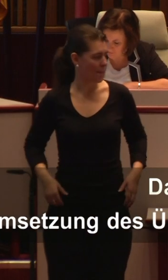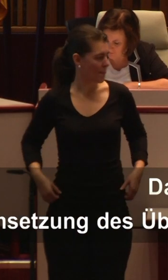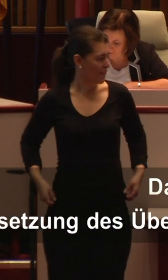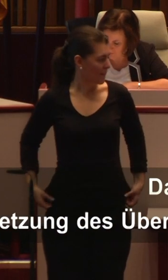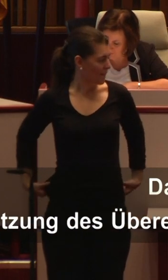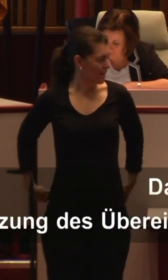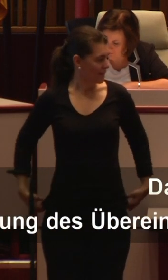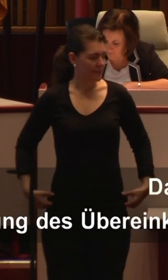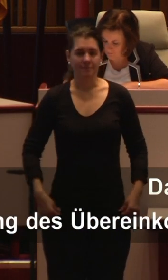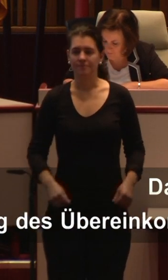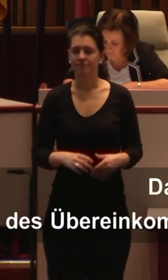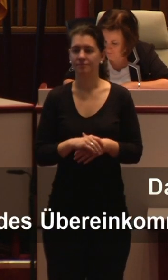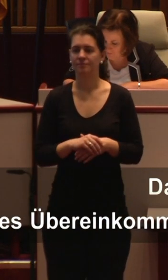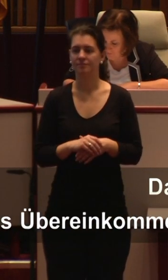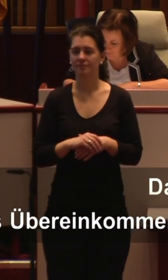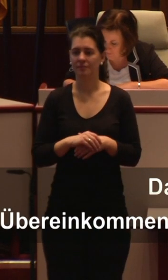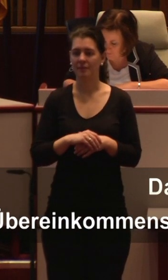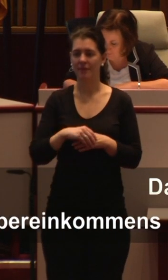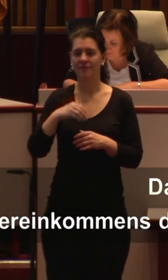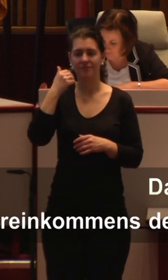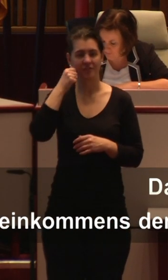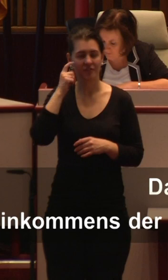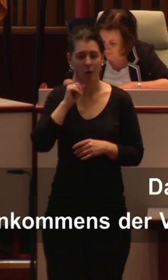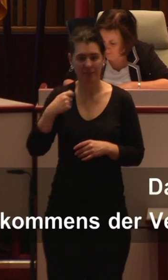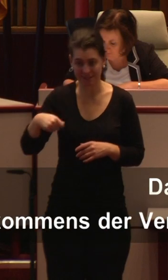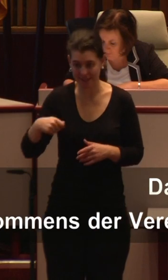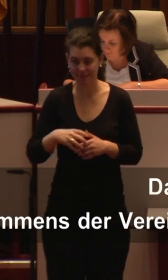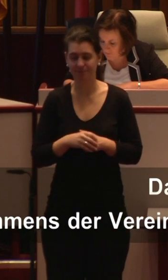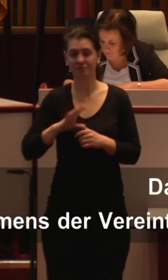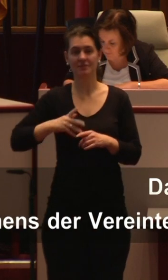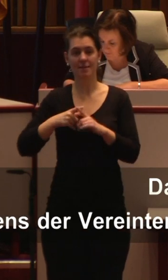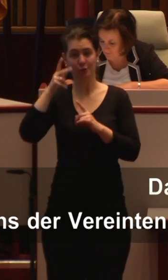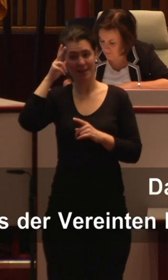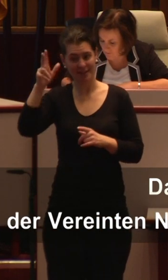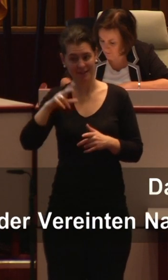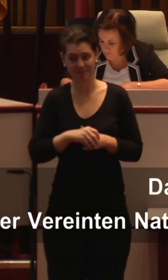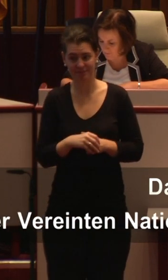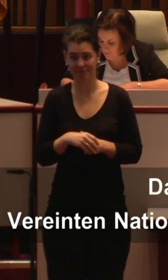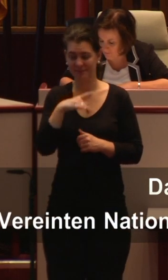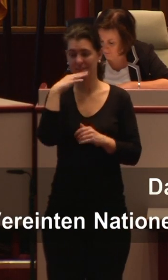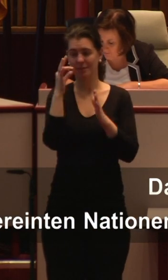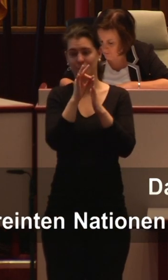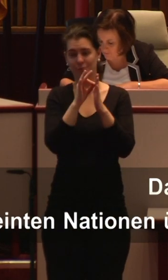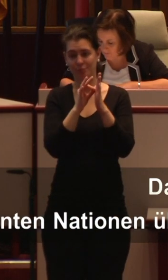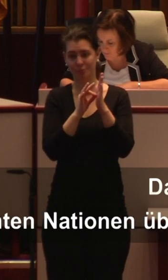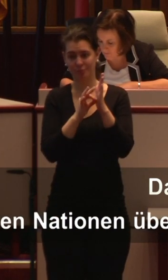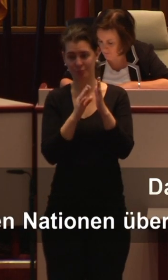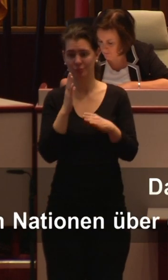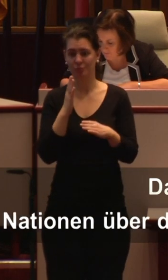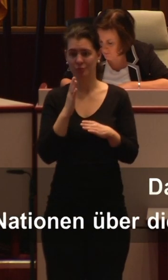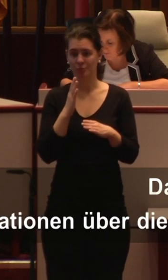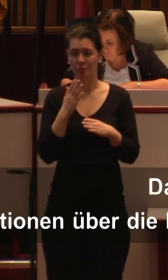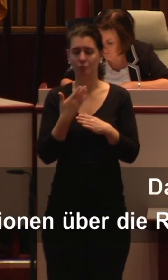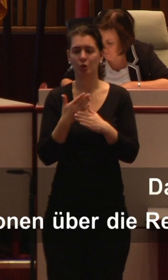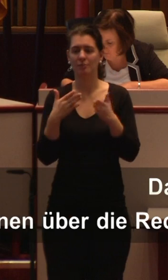Frau Präsidentin, meine Damen und Herren, viele in der Unterrichtung aufgeführten Punkte wie Barrierefreiheit in den Bereichen Wohnen und Medien sind nur zu begrüßen.